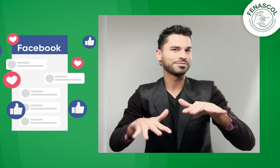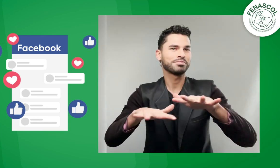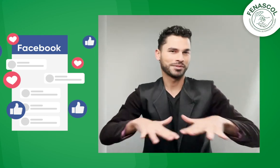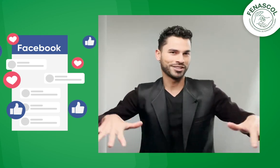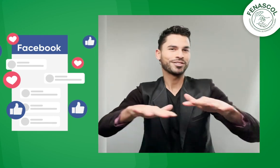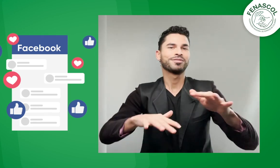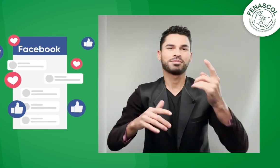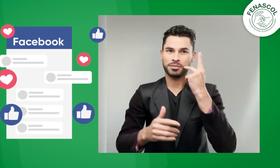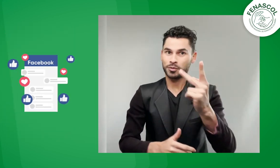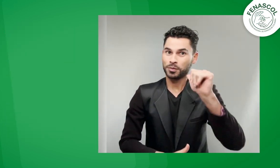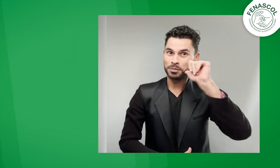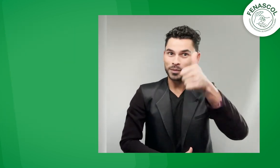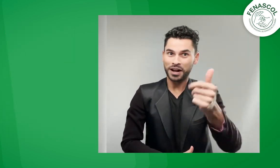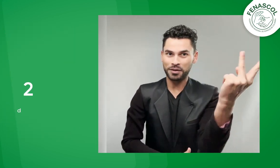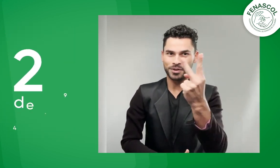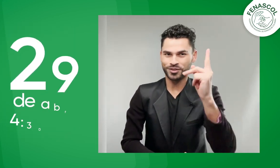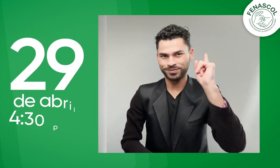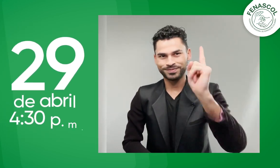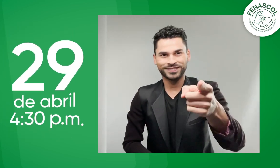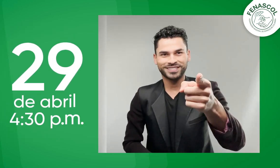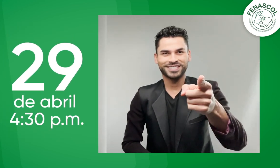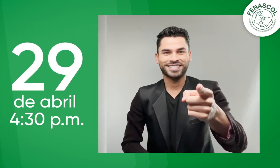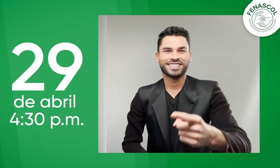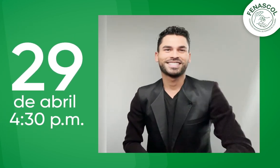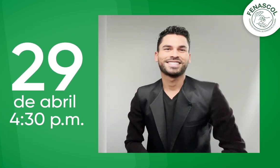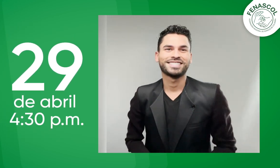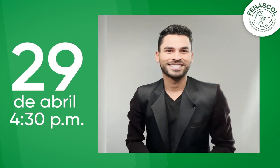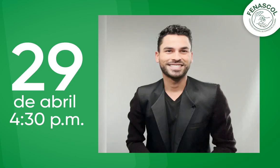Y estaremos recibiendo toda esta información ¡Nos vemos mañana!